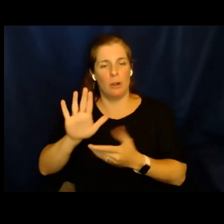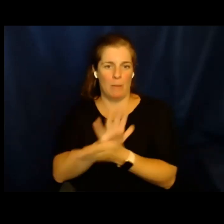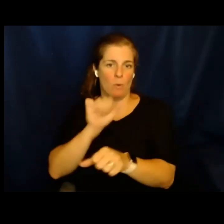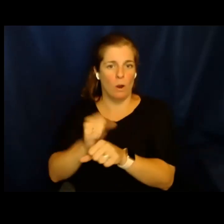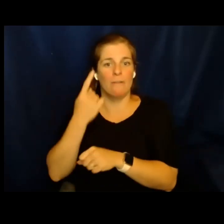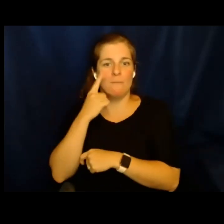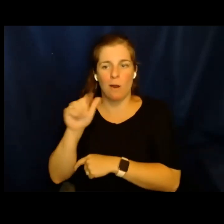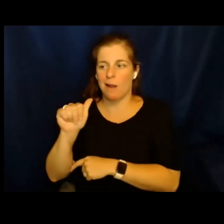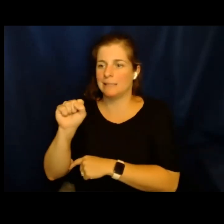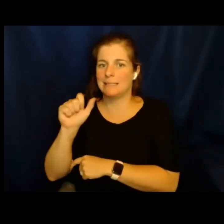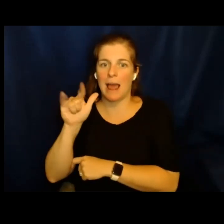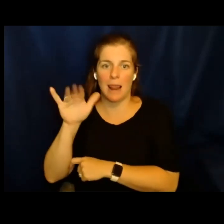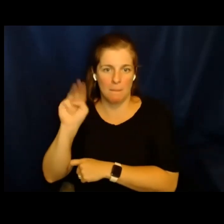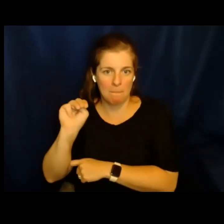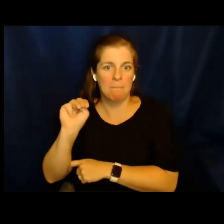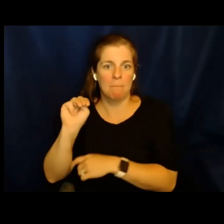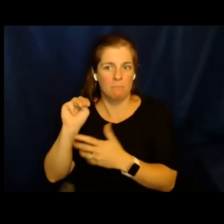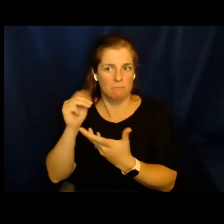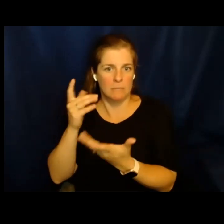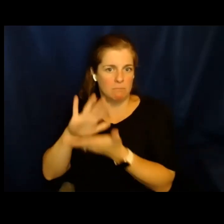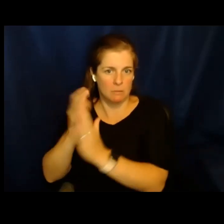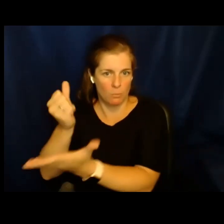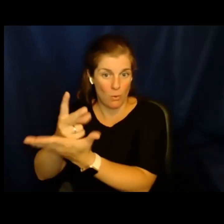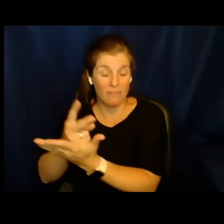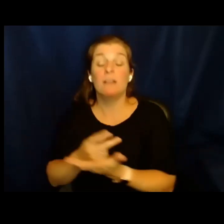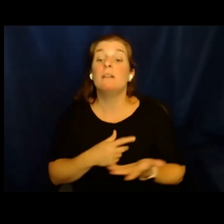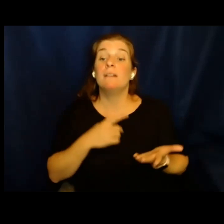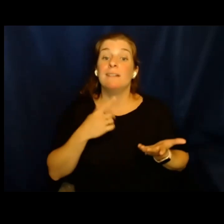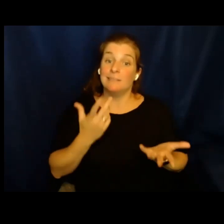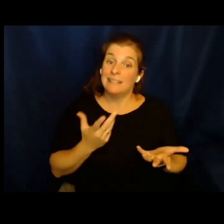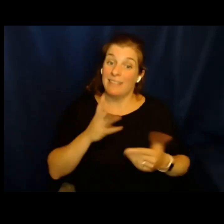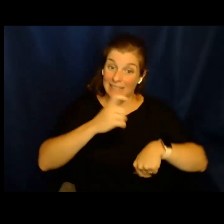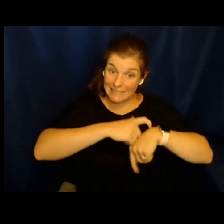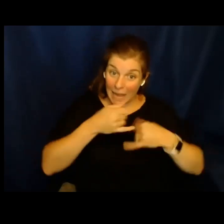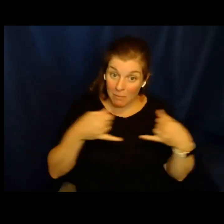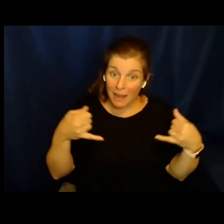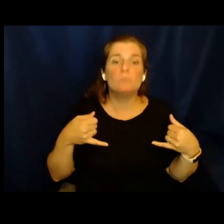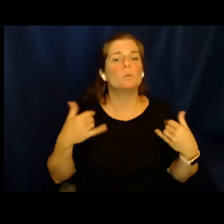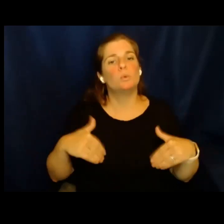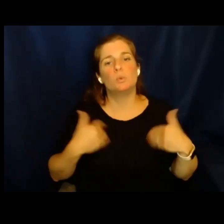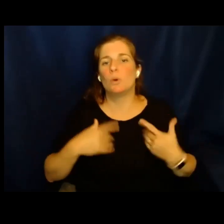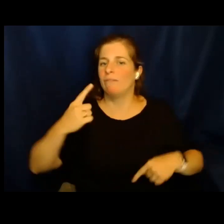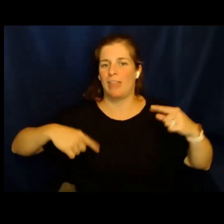su proceso de asilo se lleva a cabo. Esto presenta ciertas barreras, cientos,